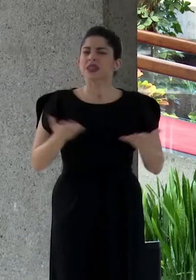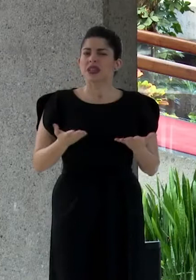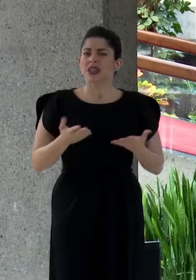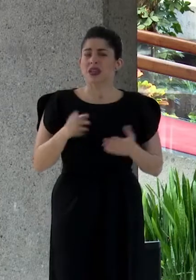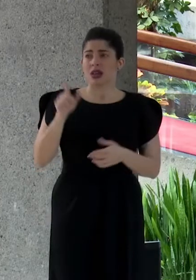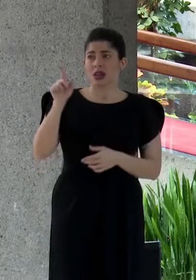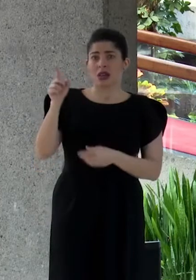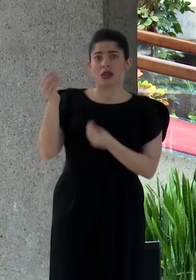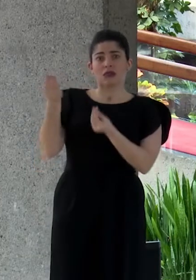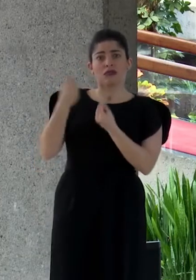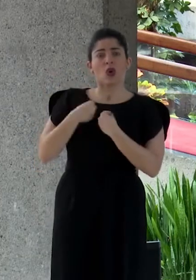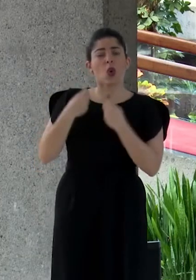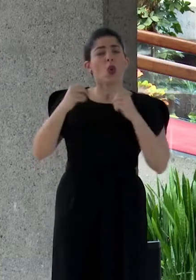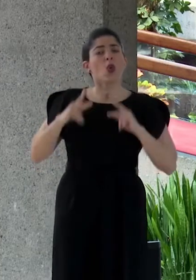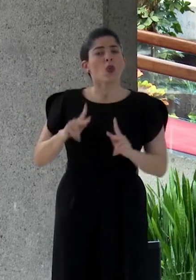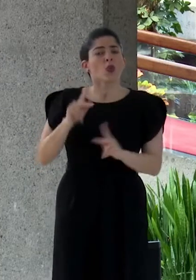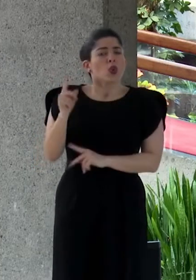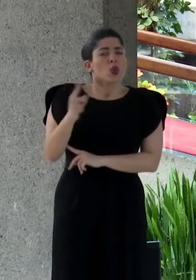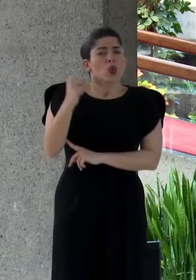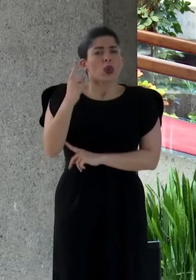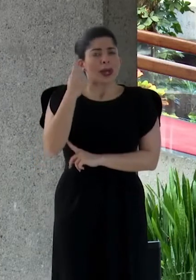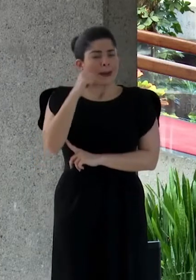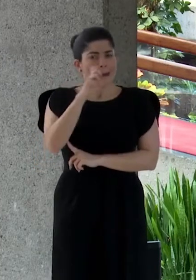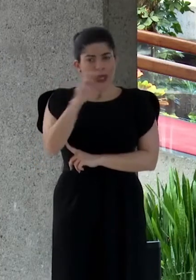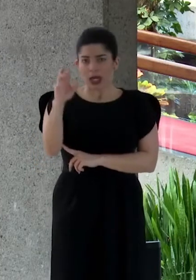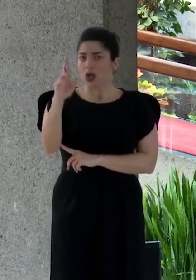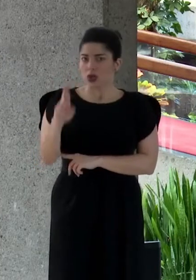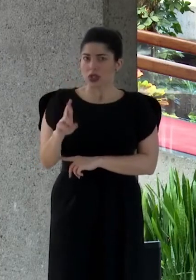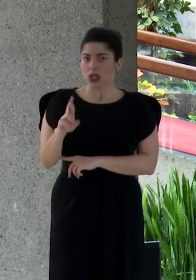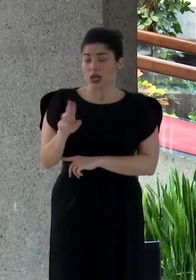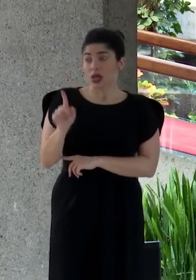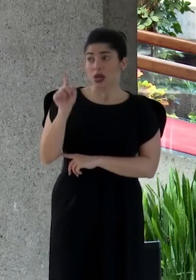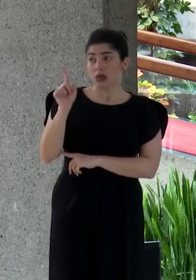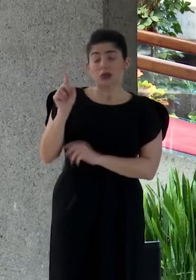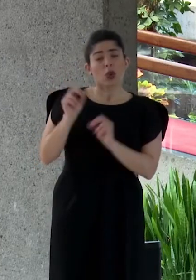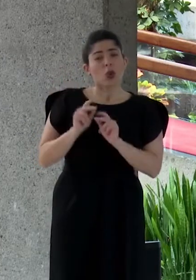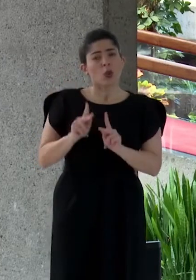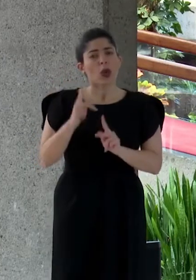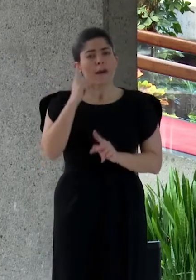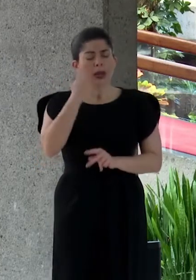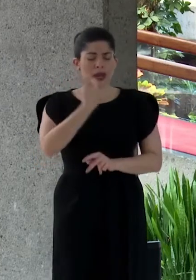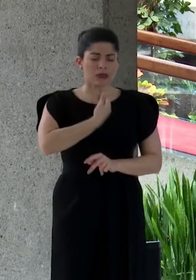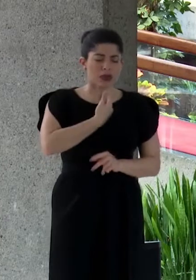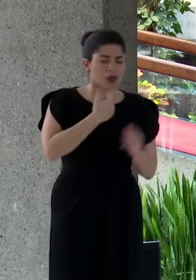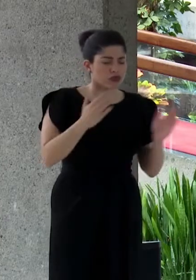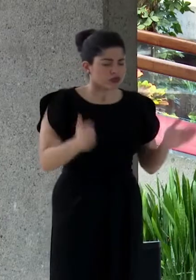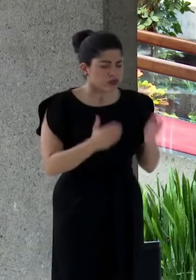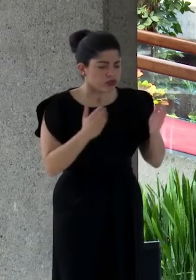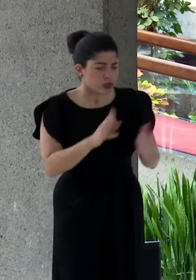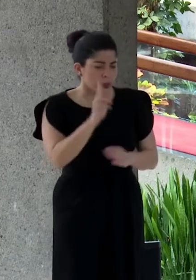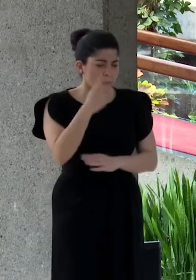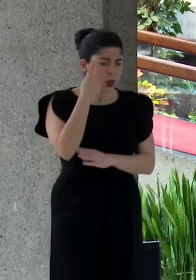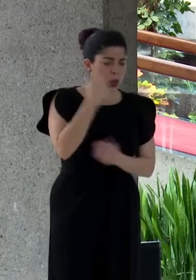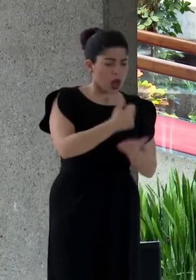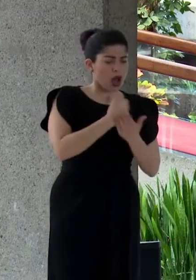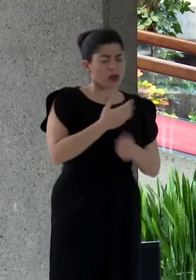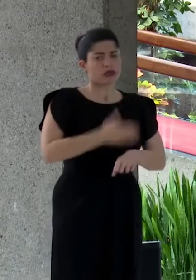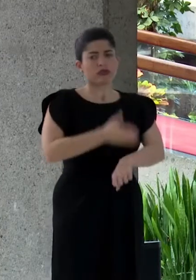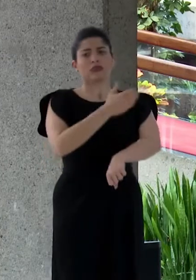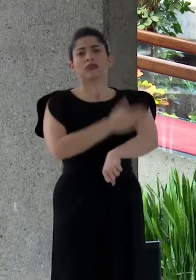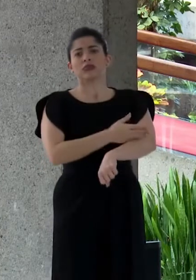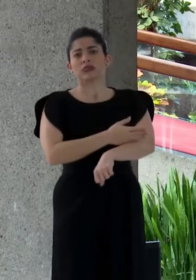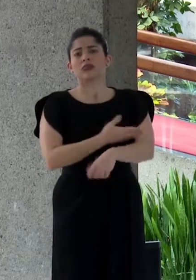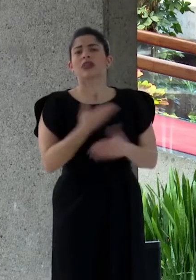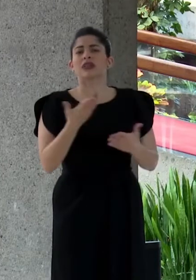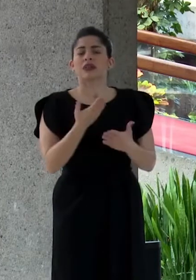una oportunidad única para Costa Rica. Una oportunidad para promover políticas que mejoren el bienestar